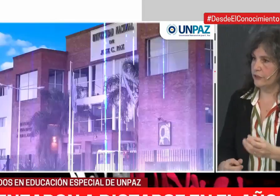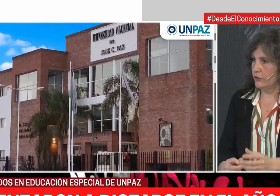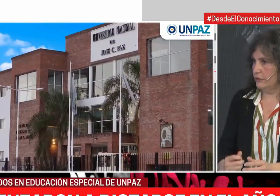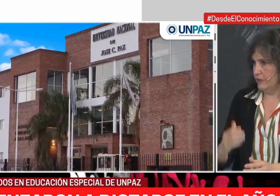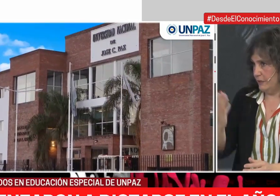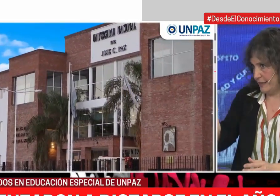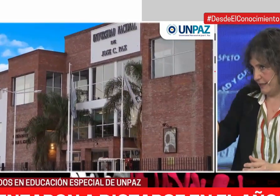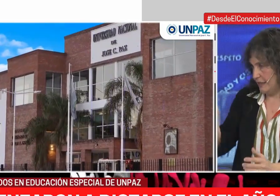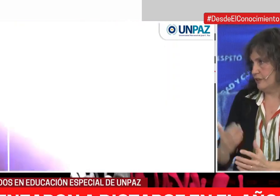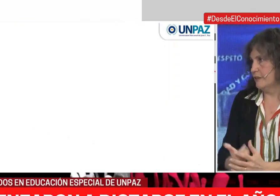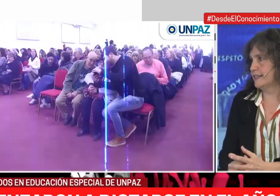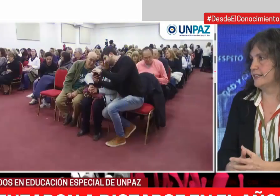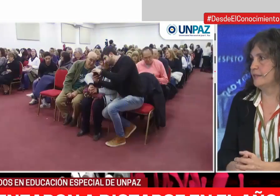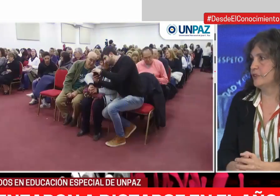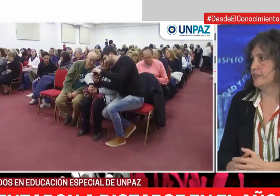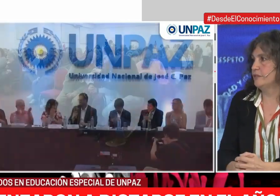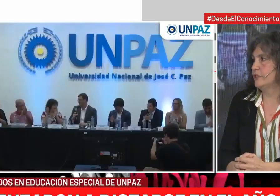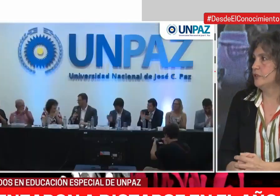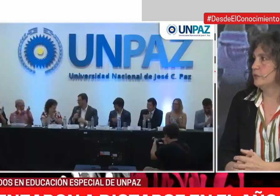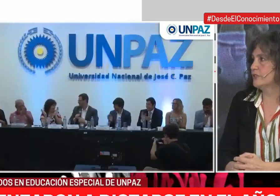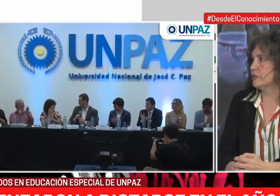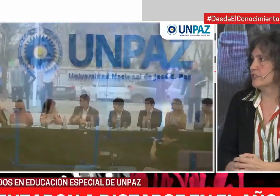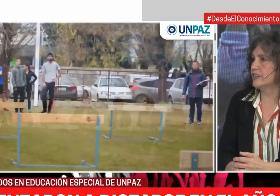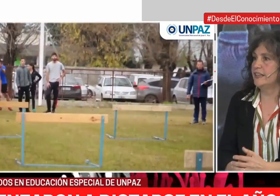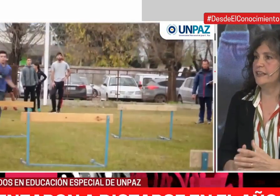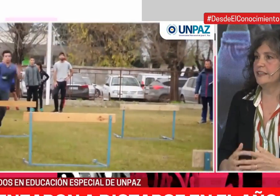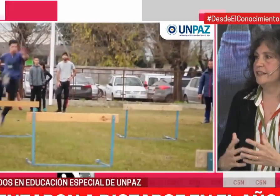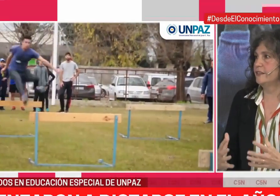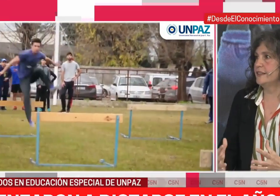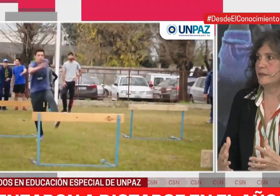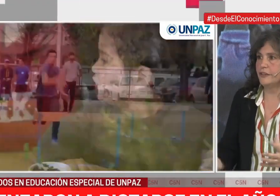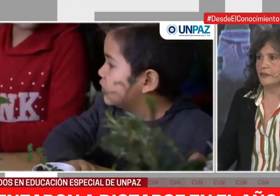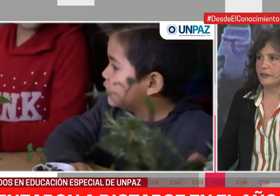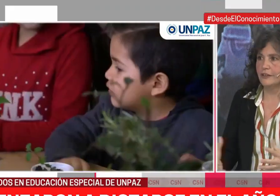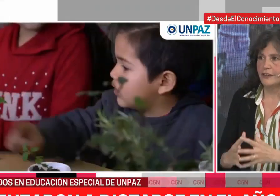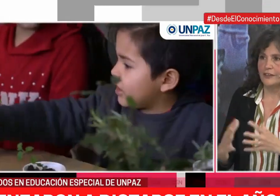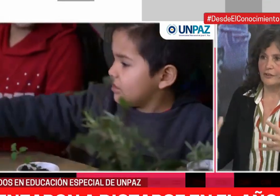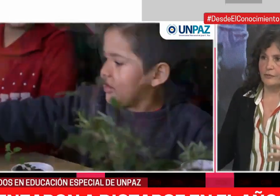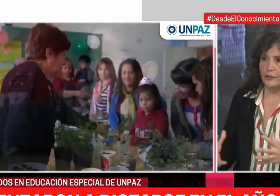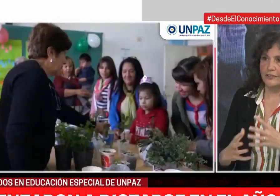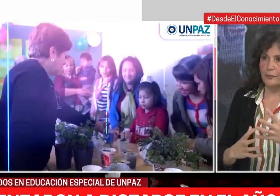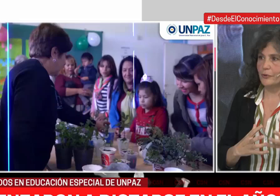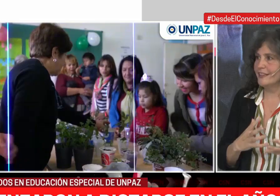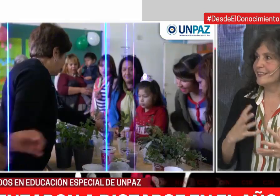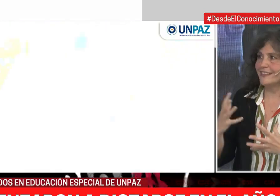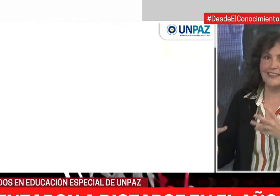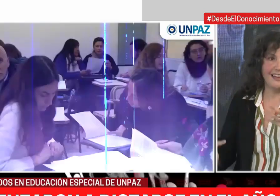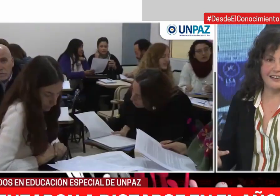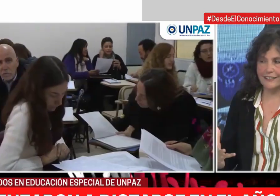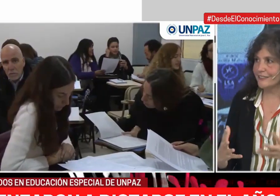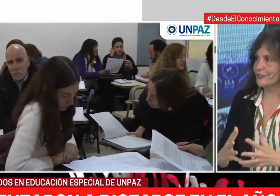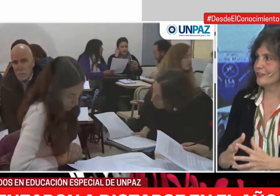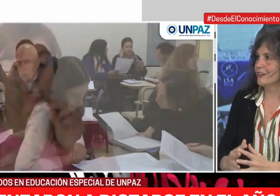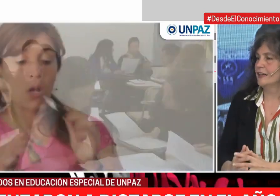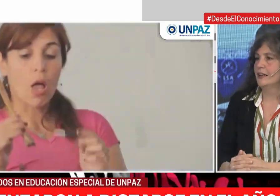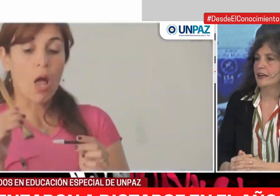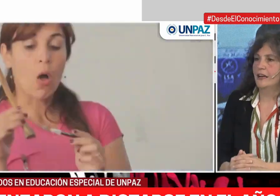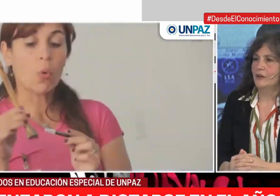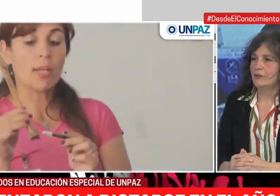por el sujeto. Marcela contaba recién el postítulo de sordoseguera y alguien debe decir, bueno, ¿cómo se puede enseñar